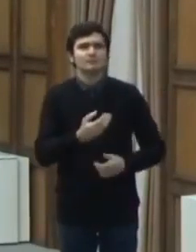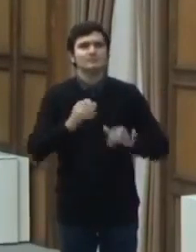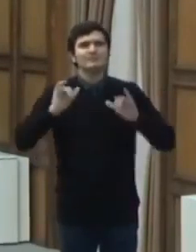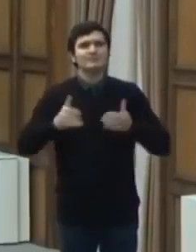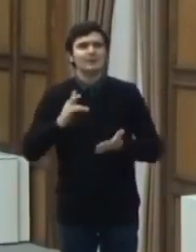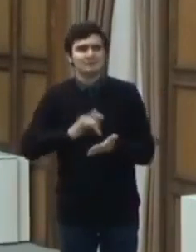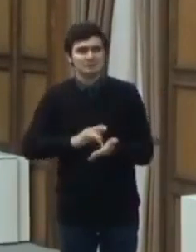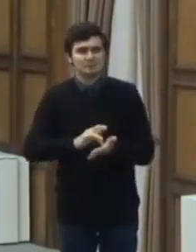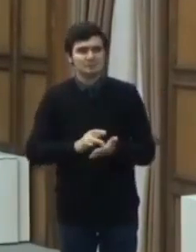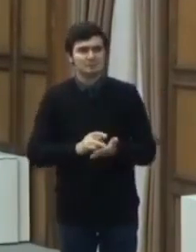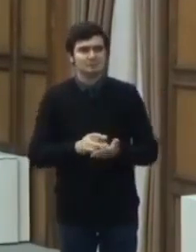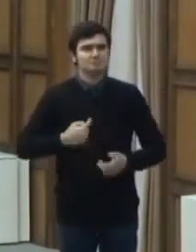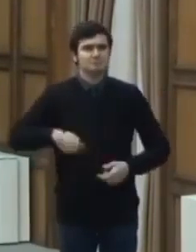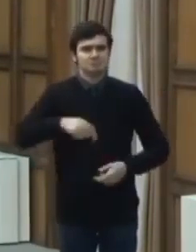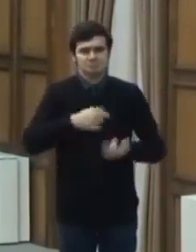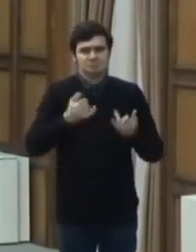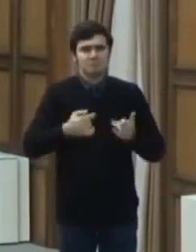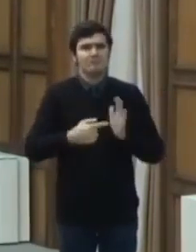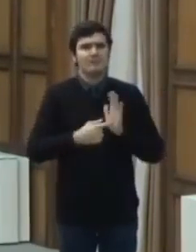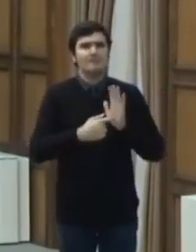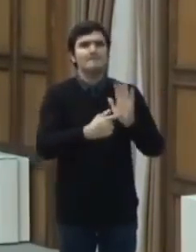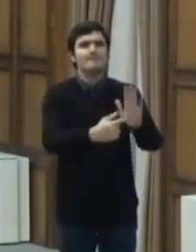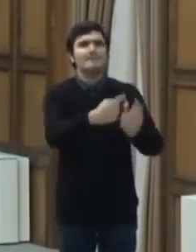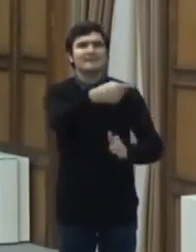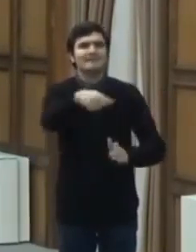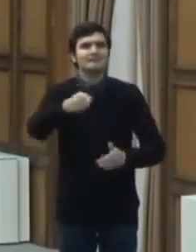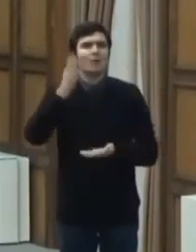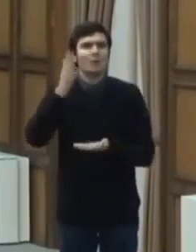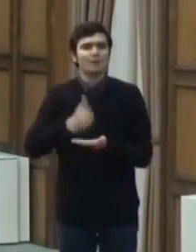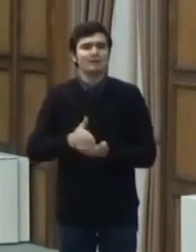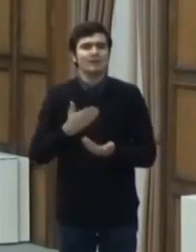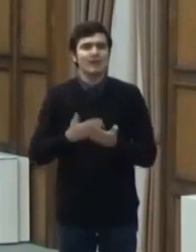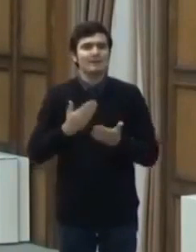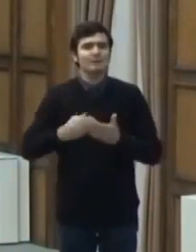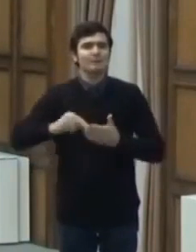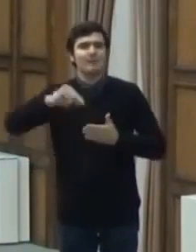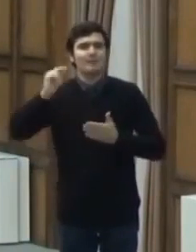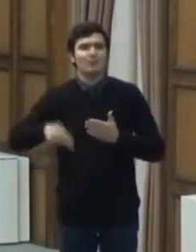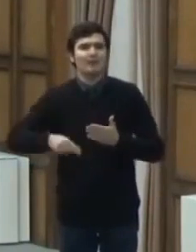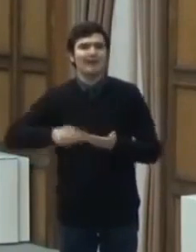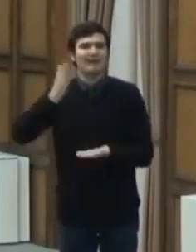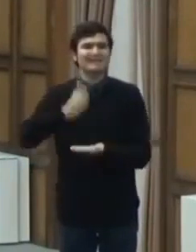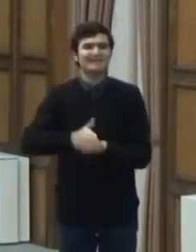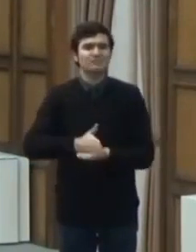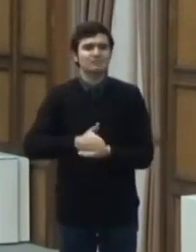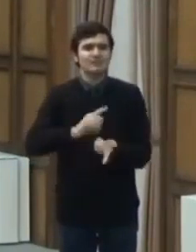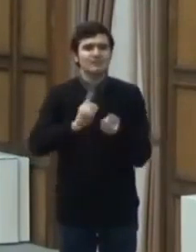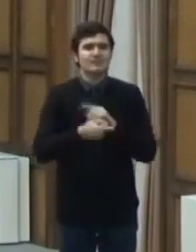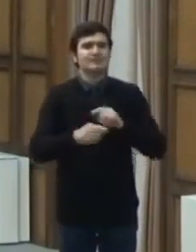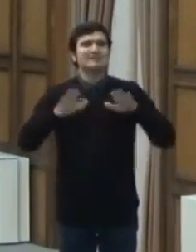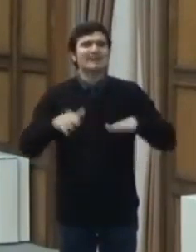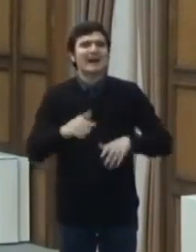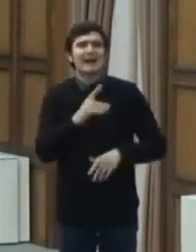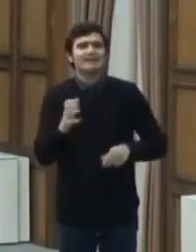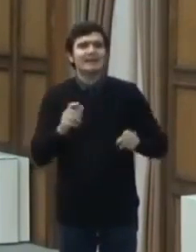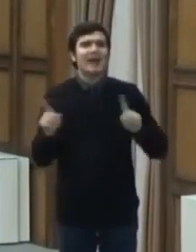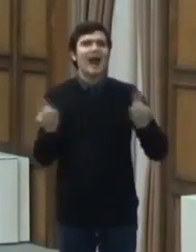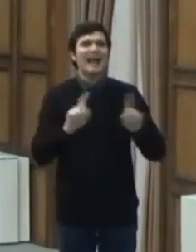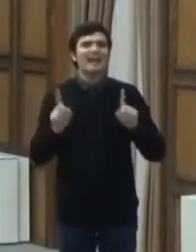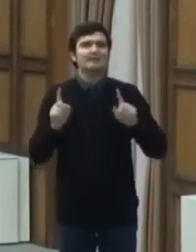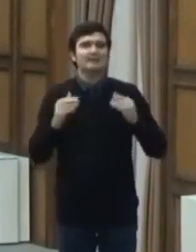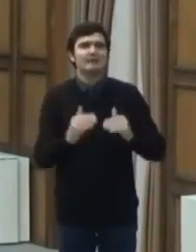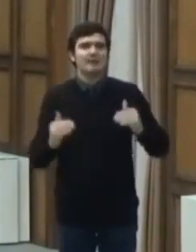Vă prezint hotărârea privind aprobarea instituirii stării de alertă la nivel național